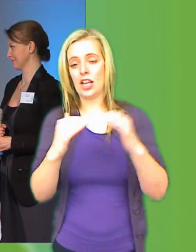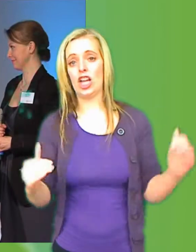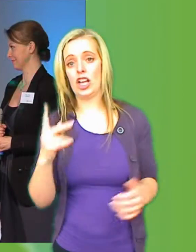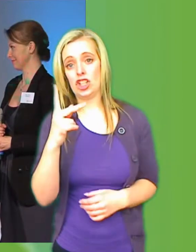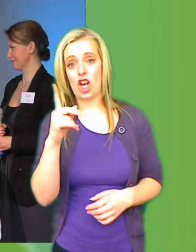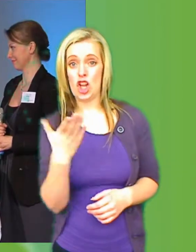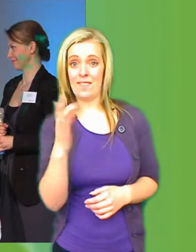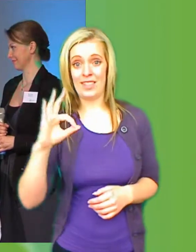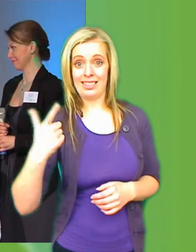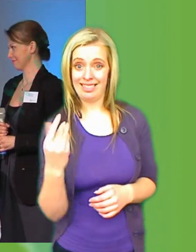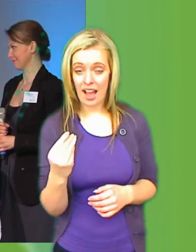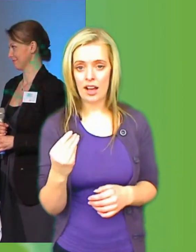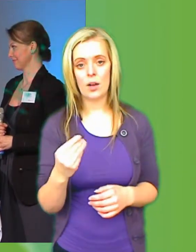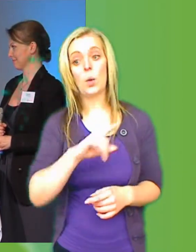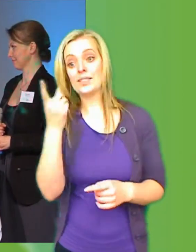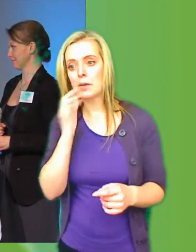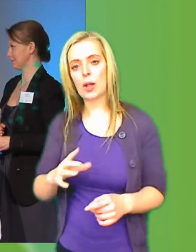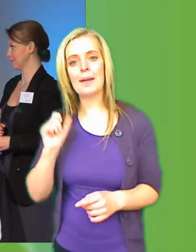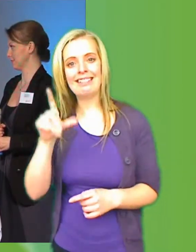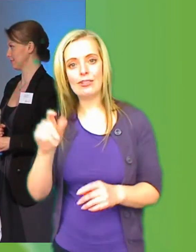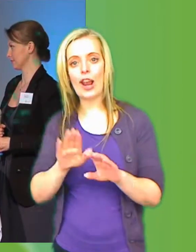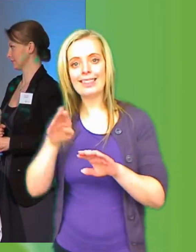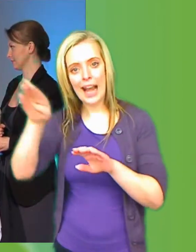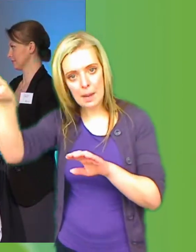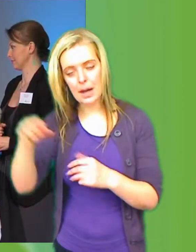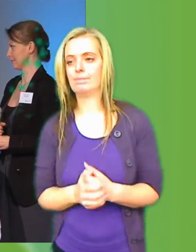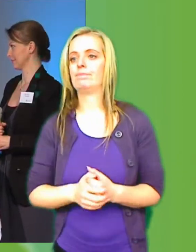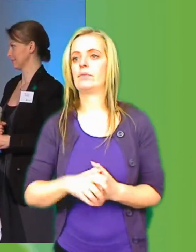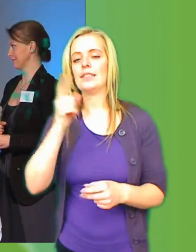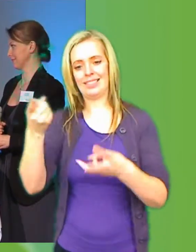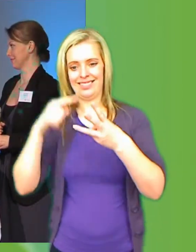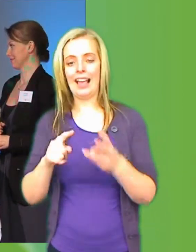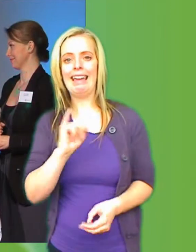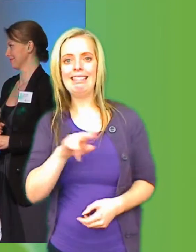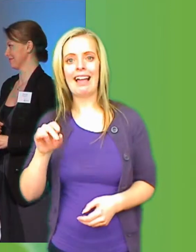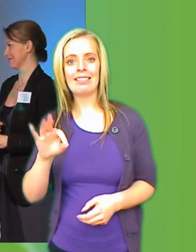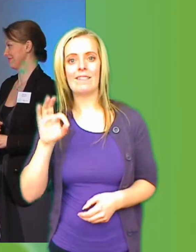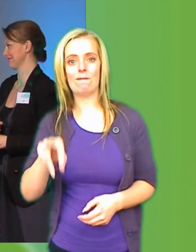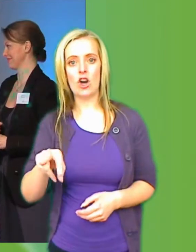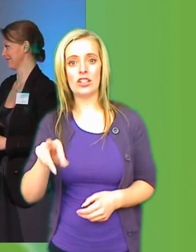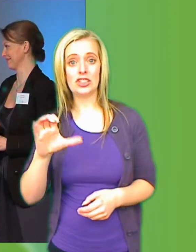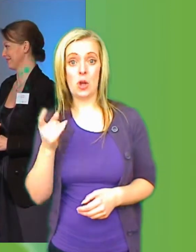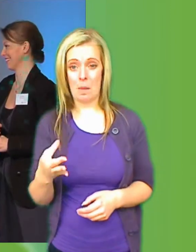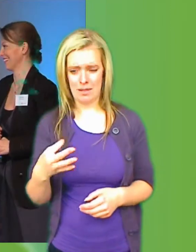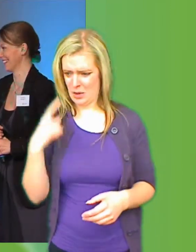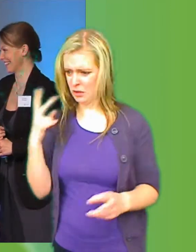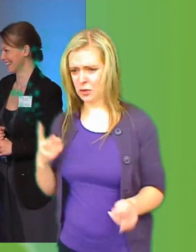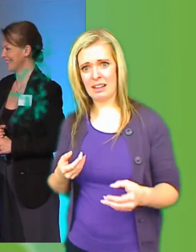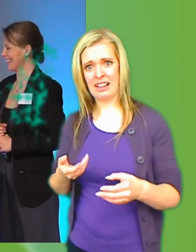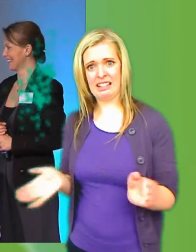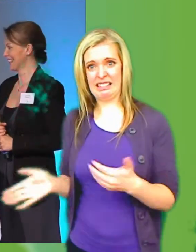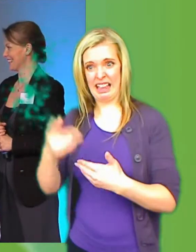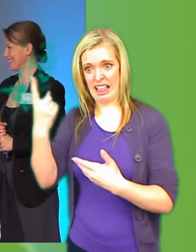som började prata om digital trappa. Och sen kom innanförskap som jag tycker låter jättehemskt. Som att stänga in alla i ett rum. Och sen